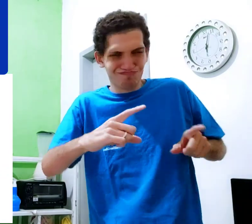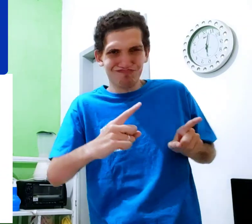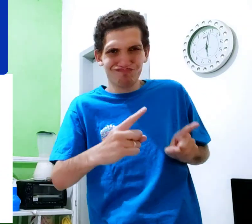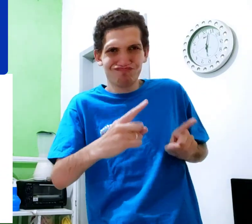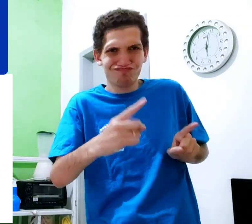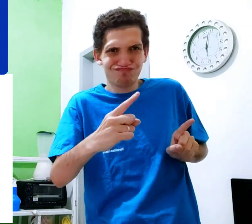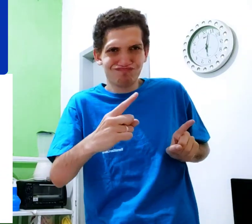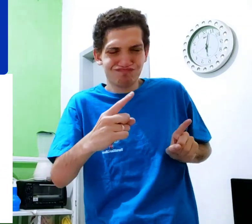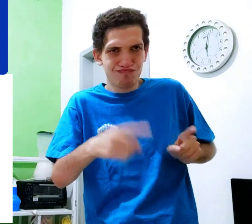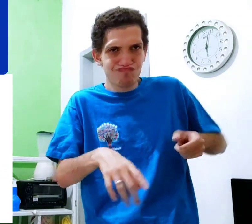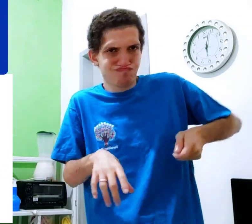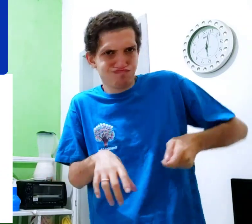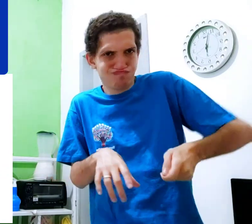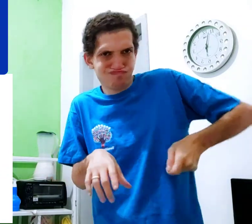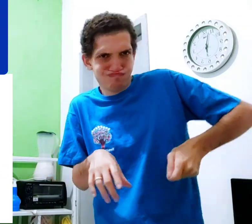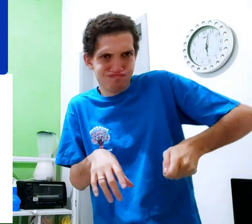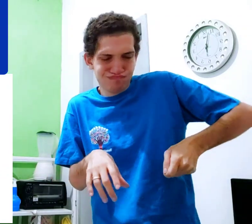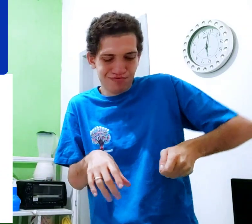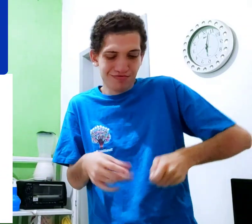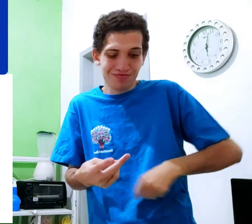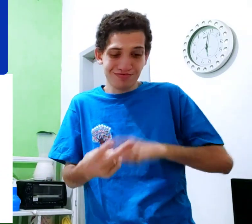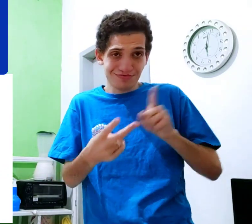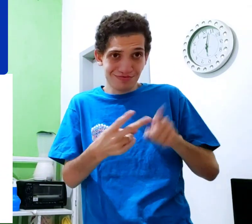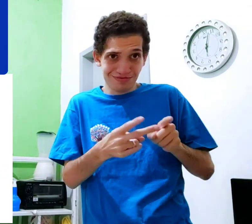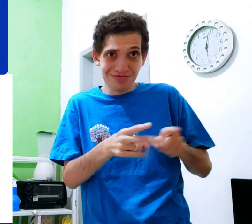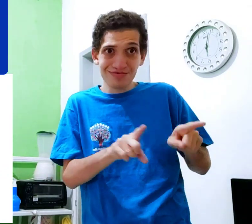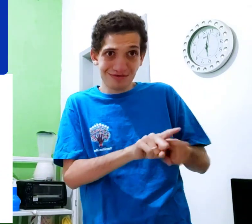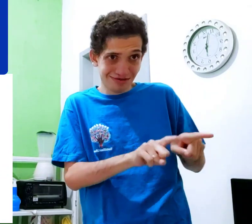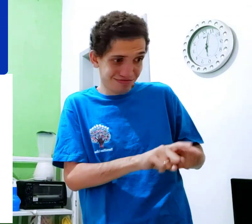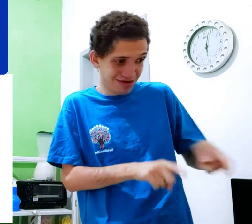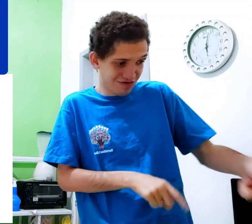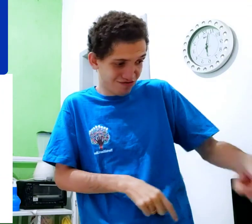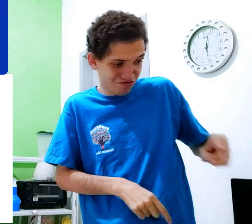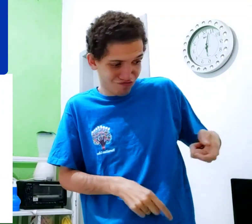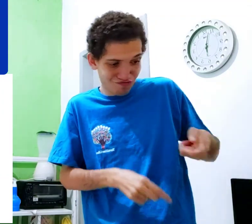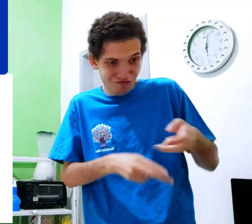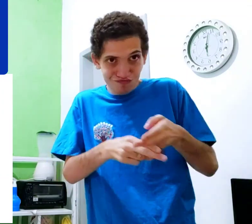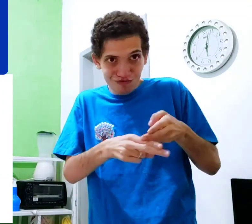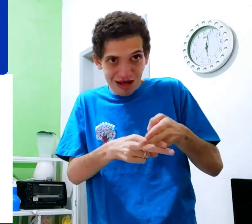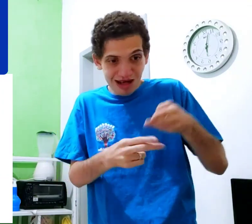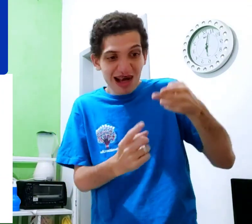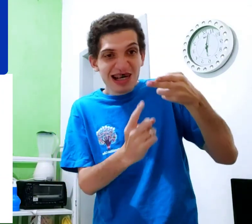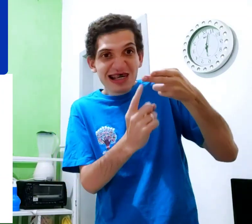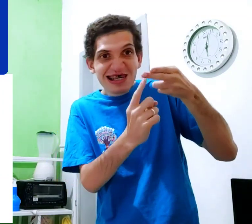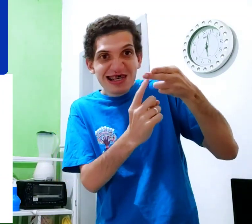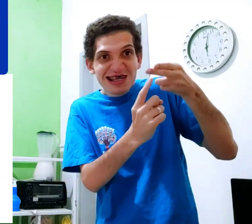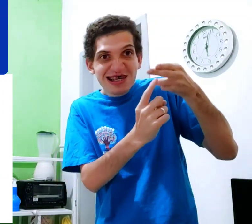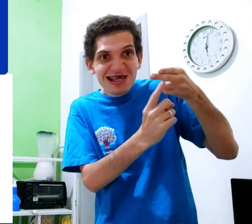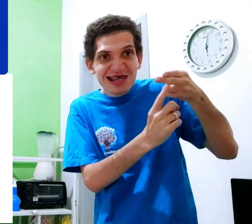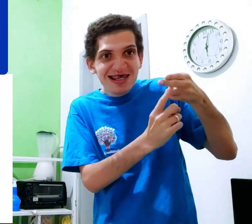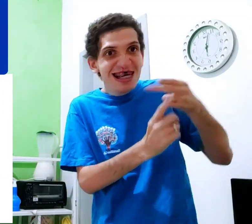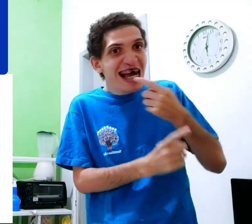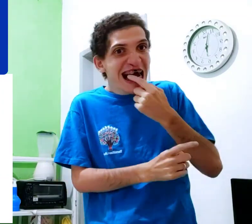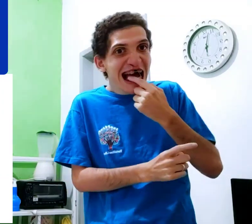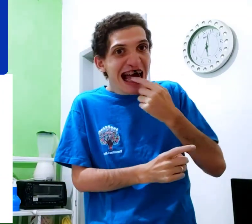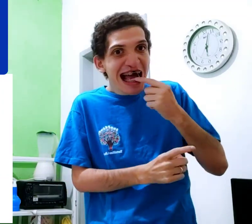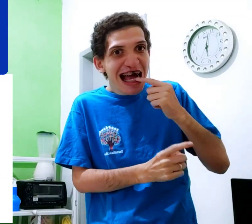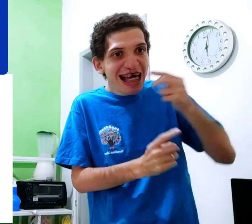verdura, desse tamanho, assim. Também, a segunda pata pequena, com